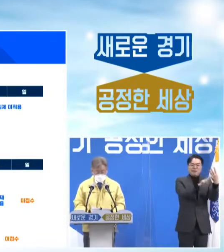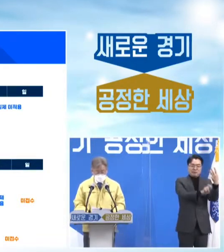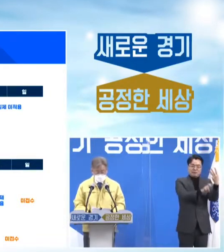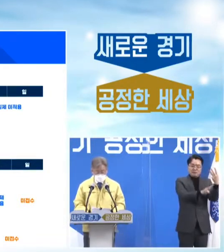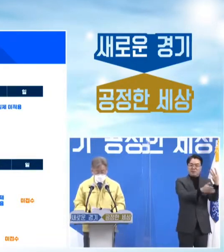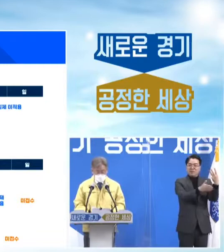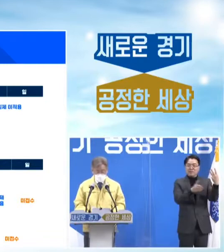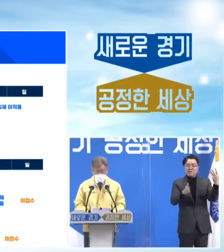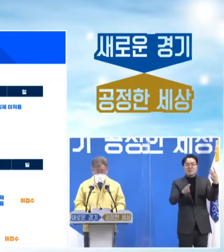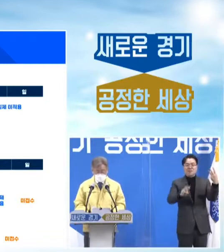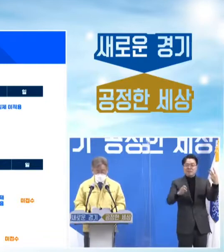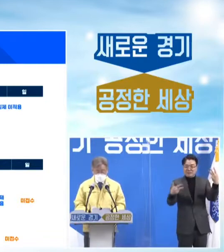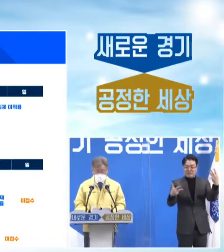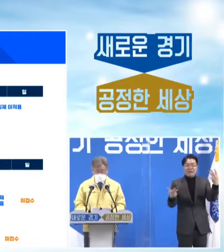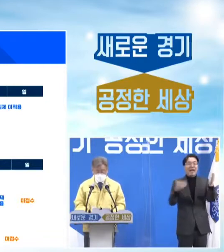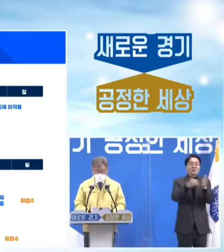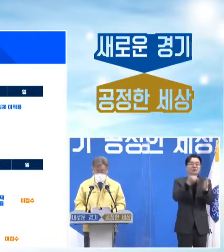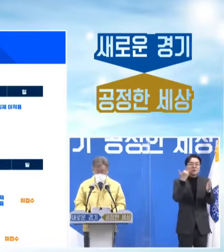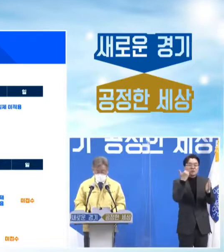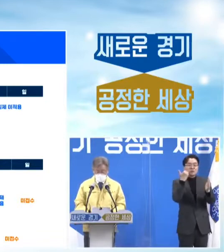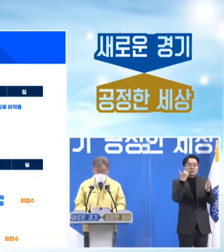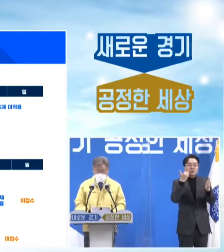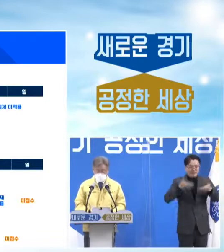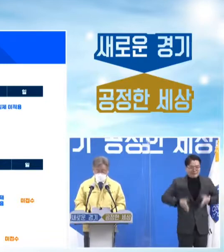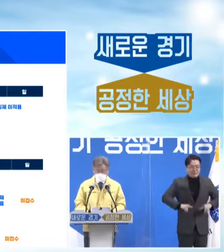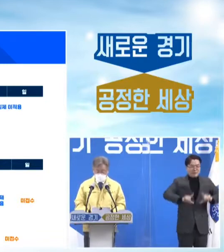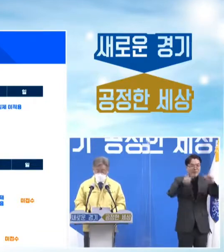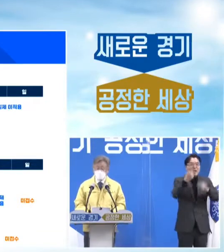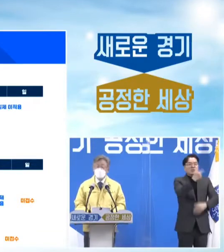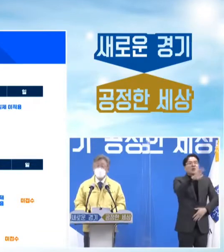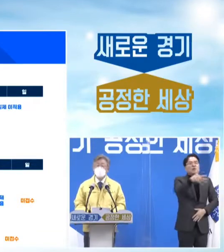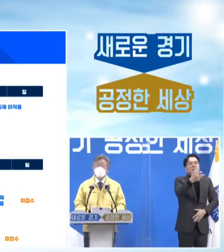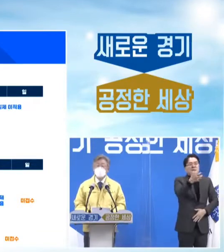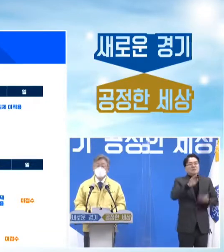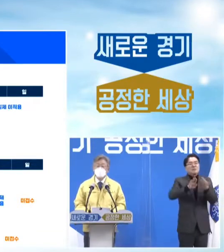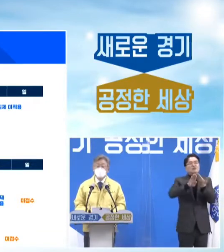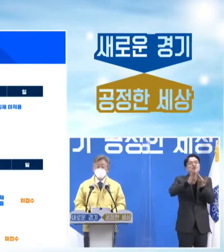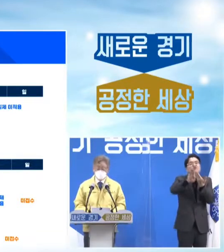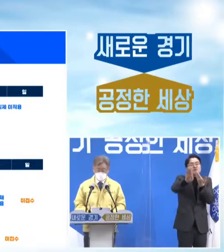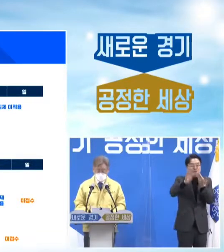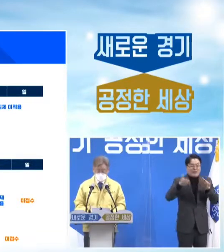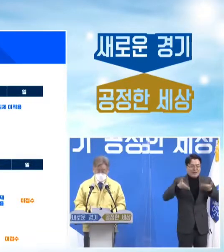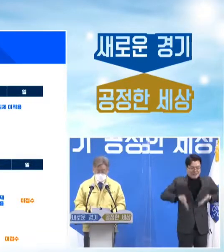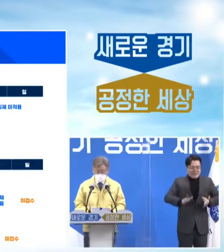22일부터 3월 27일까지는 1980년 이후 출생한